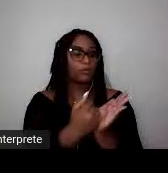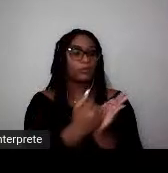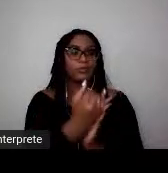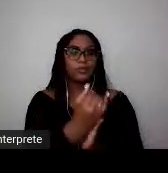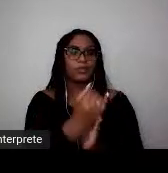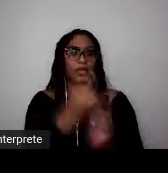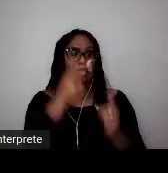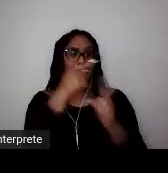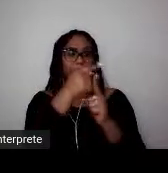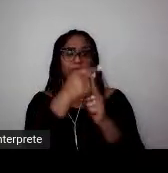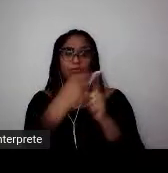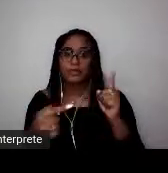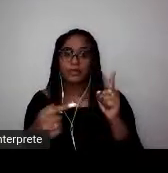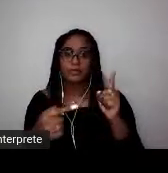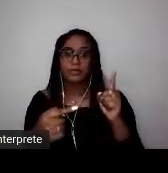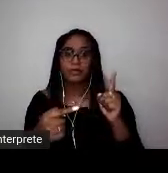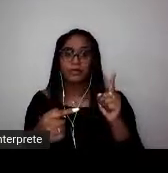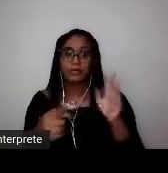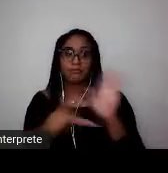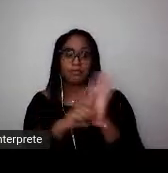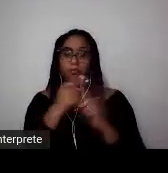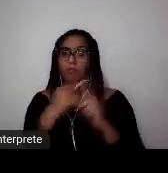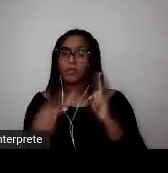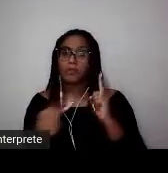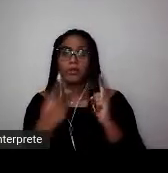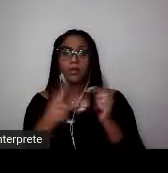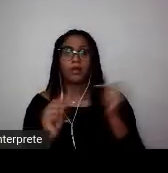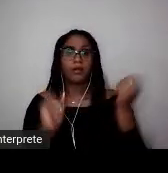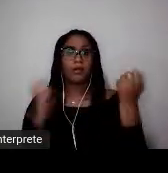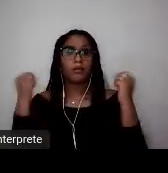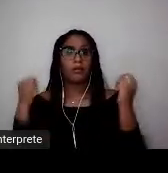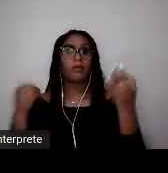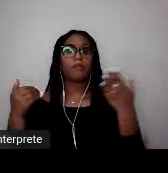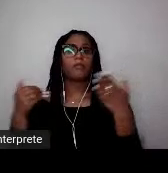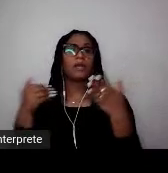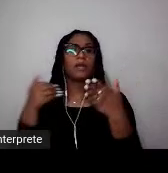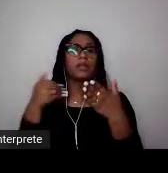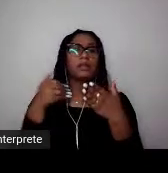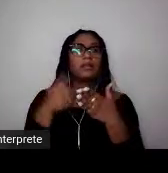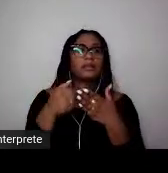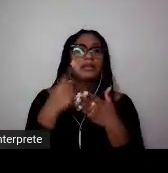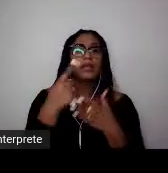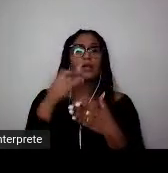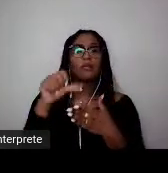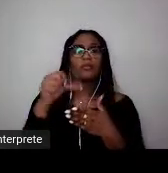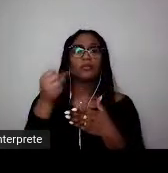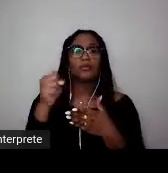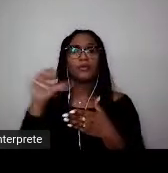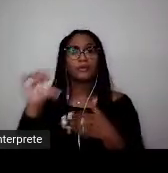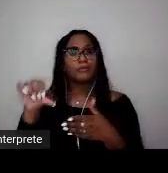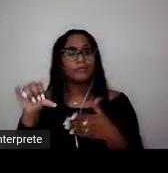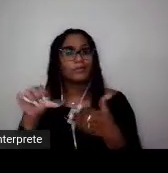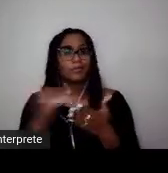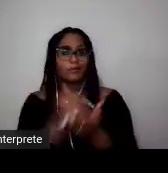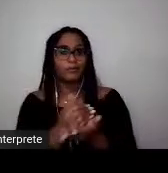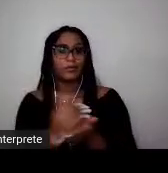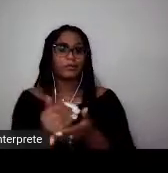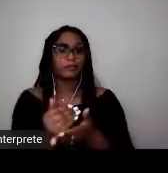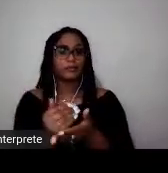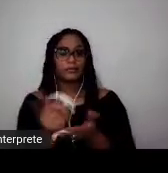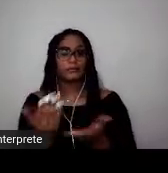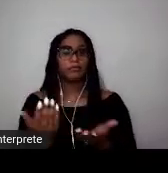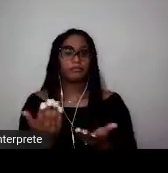proibidas da prática esportiva até meados da década de 1979. De adentrar, então, até 79,